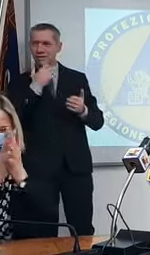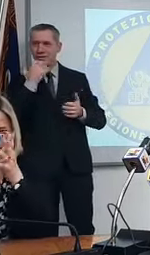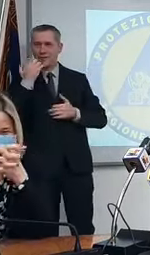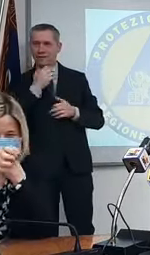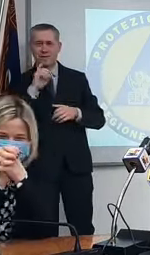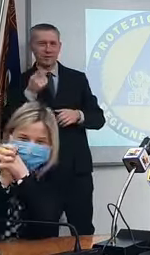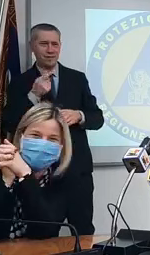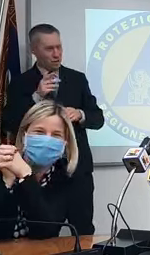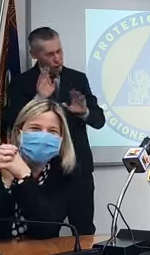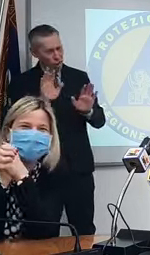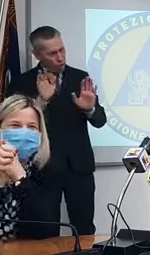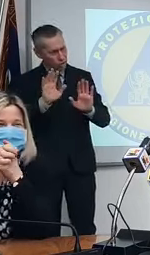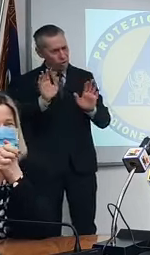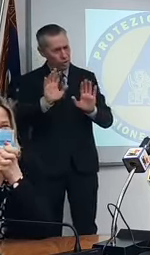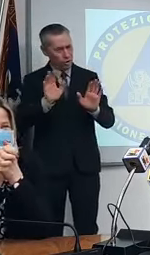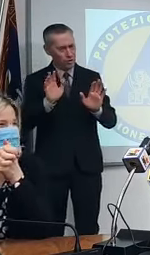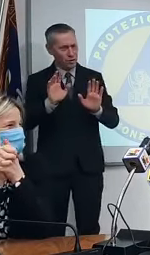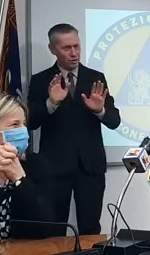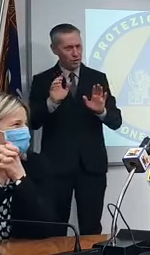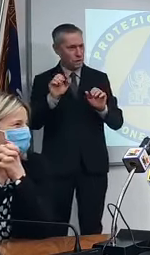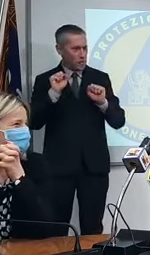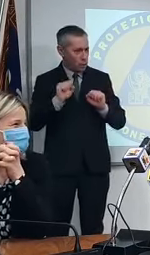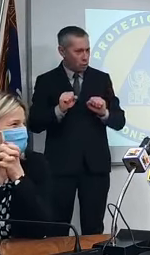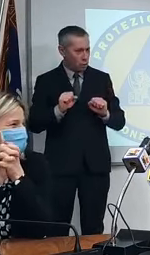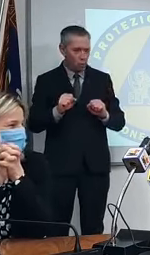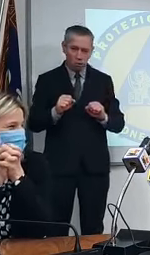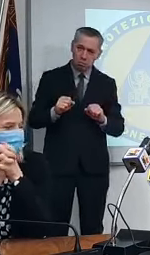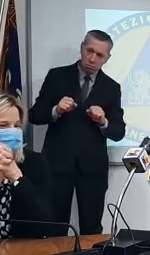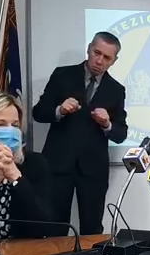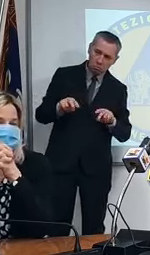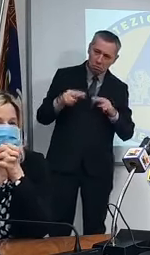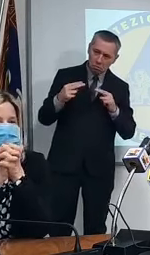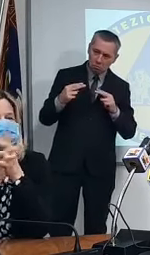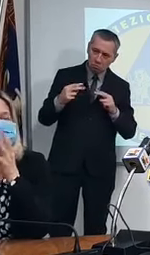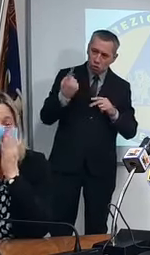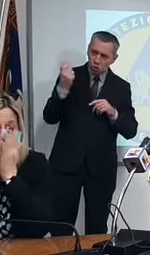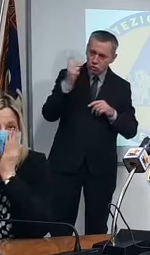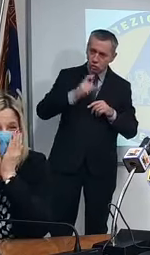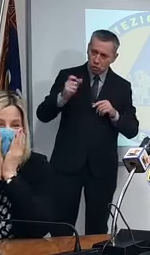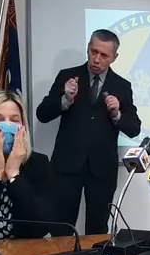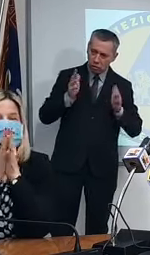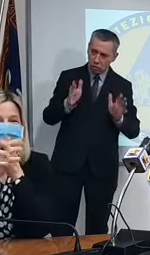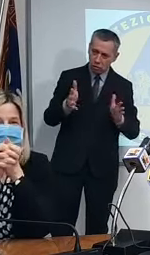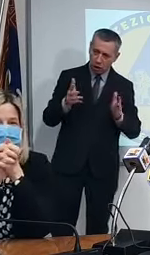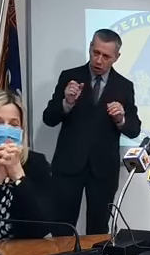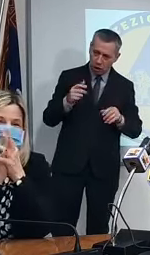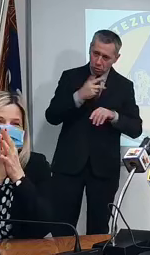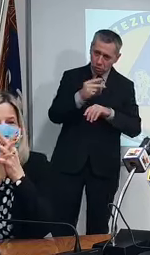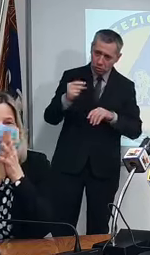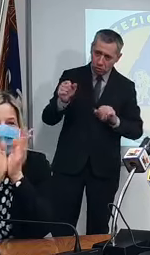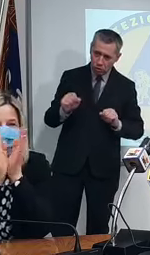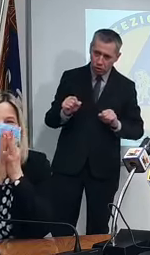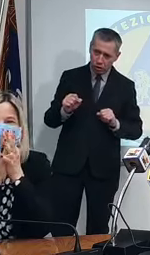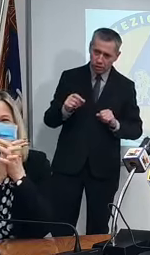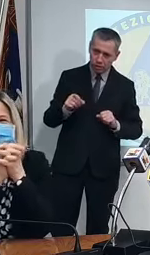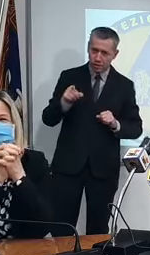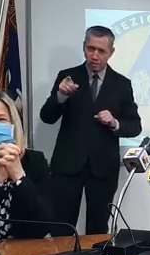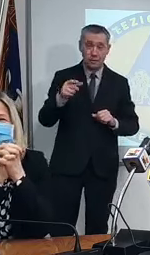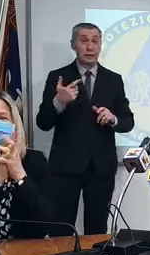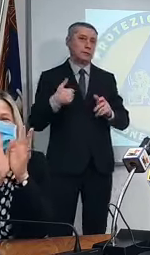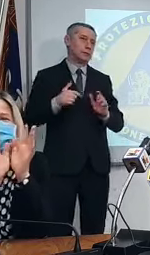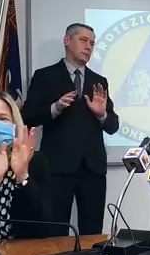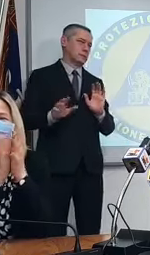no ma penso che potremmo fare una giornata di volontariato con le iniezioni no questa non c'è